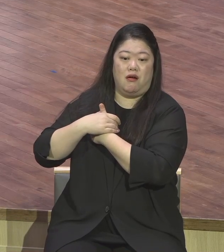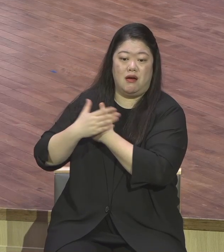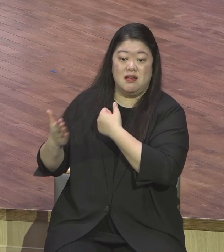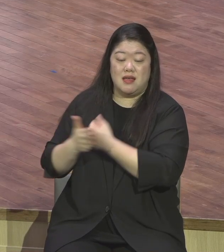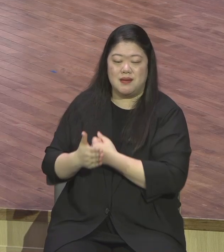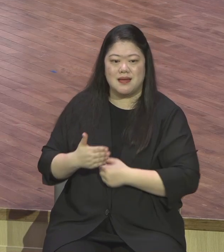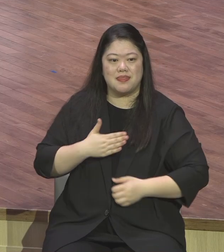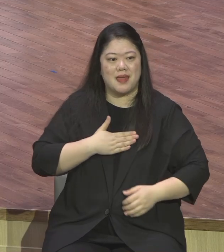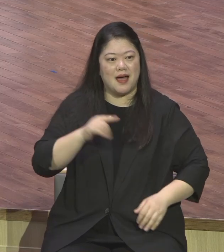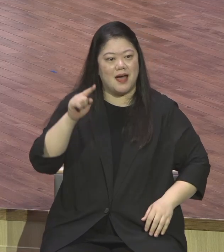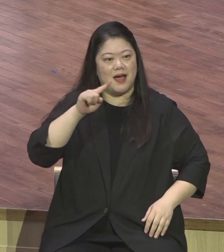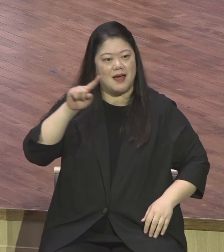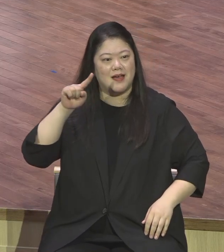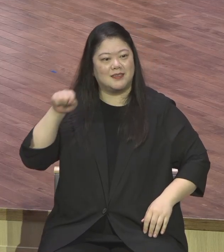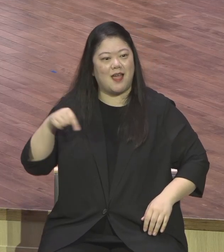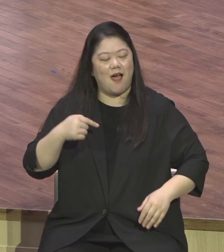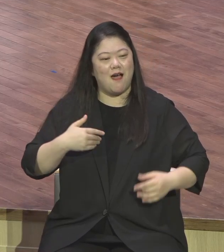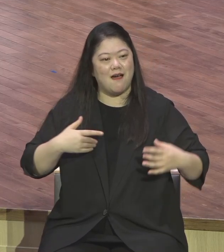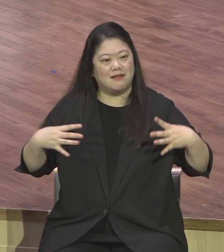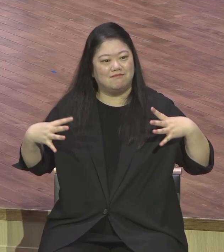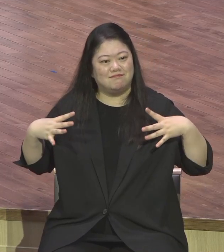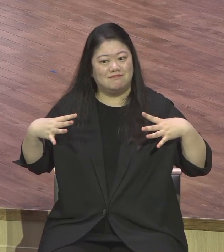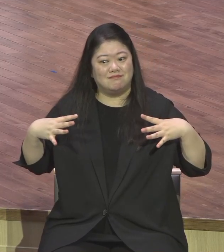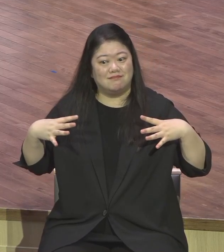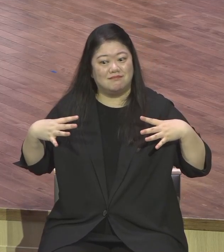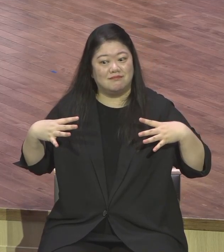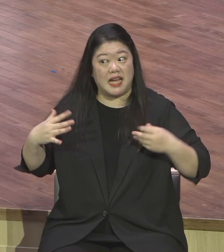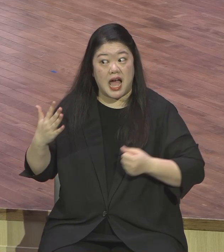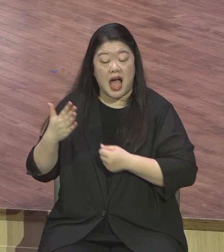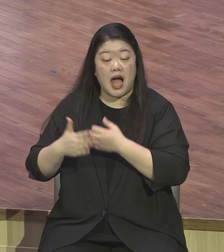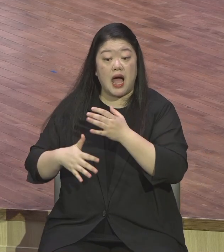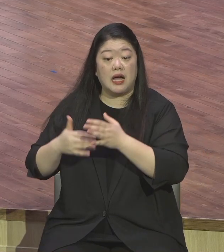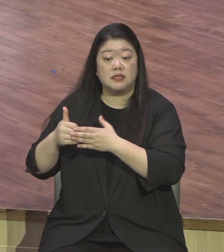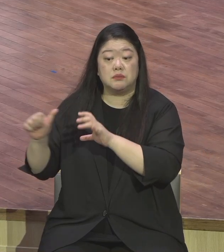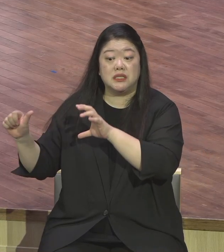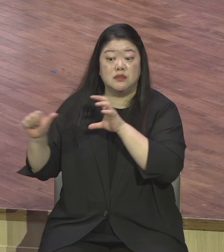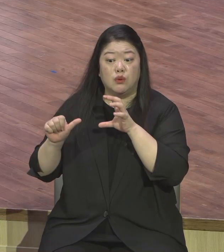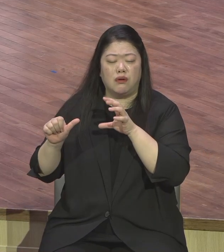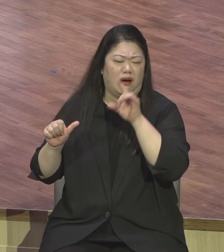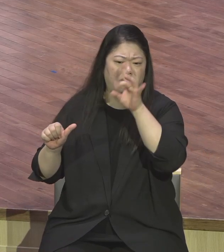그렇게 하나님을 이용해서 되겠냔 말이에요 우리 아무것도 없는 거예요 우리 뻥이야 뻥